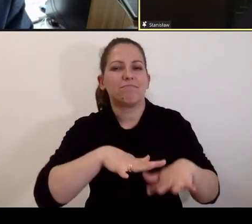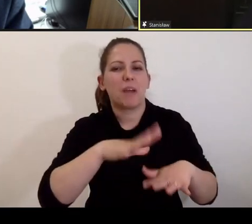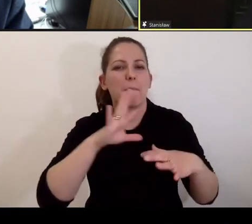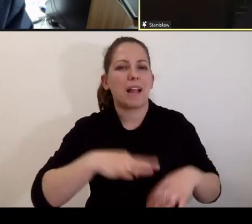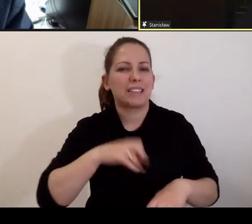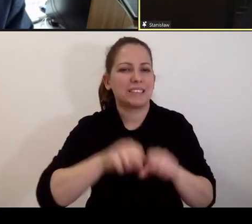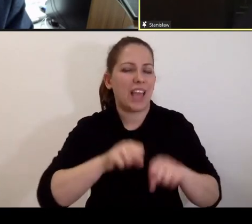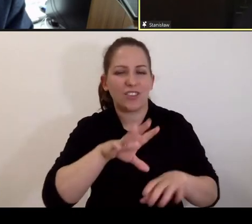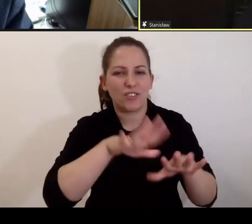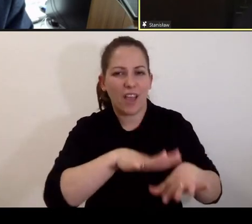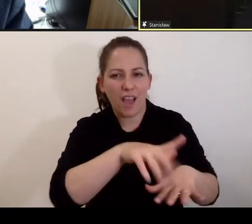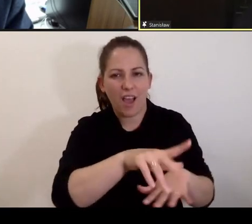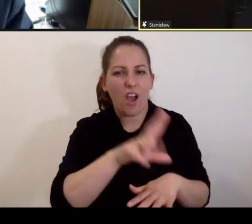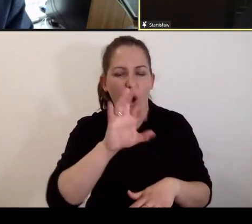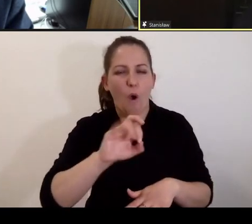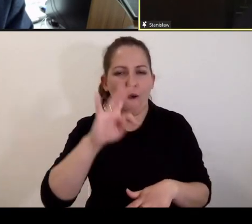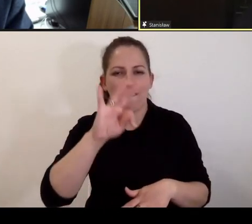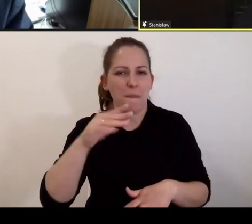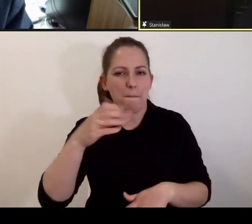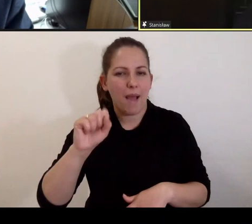sędzia Hofmański.